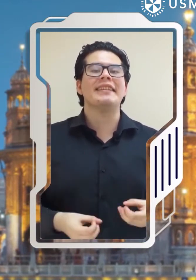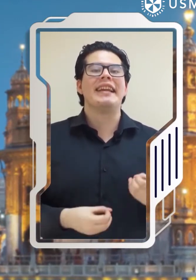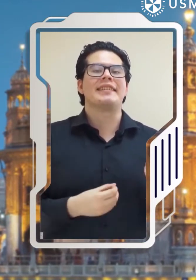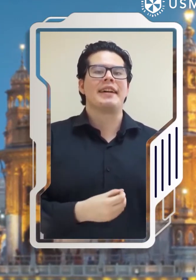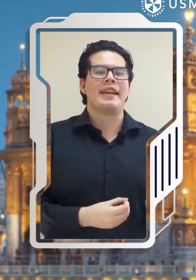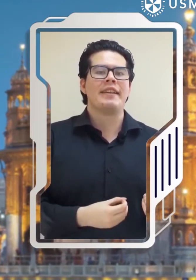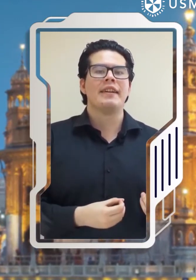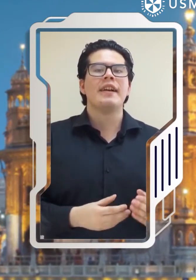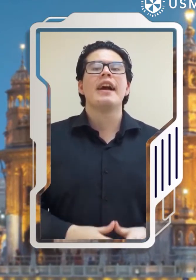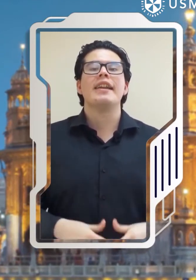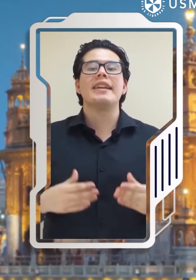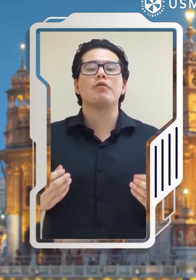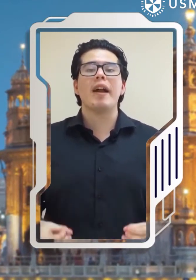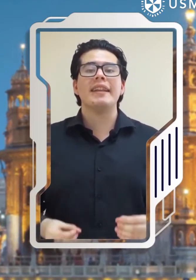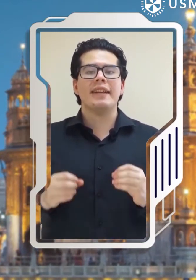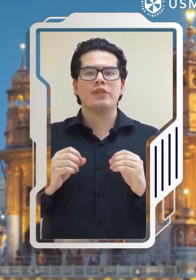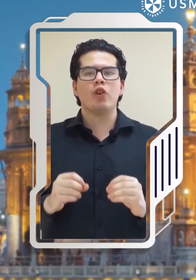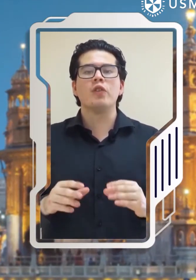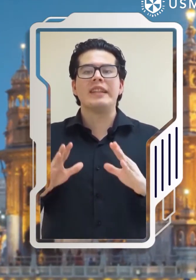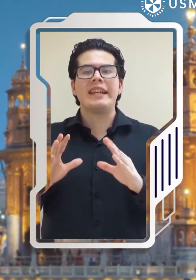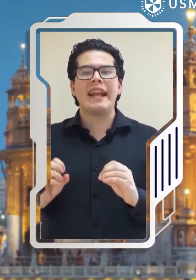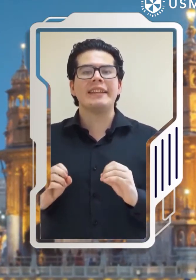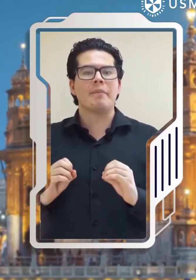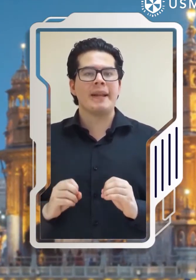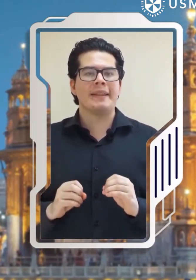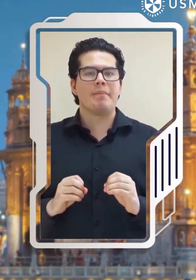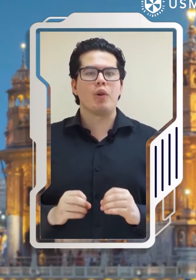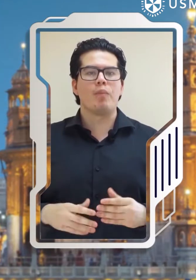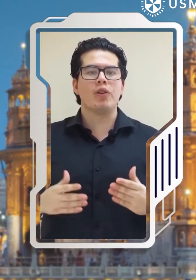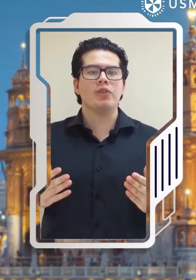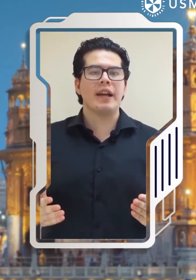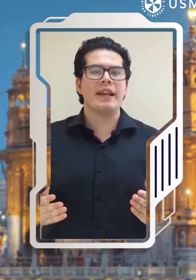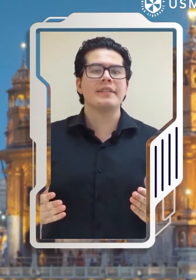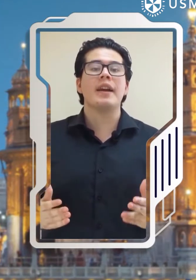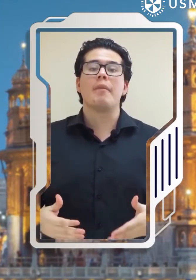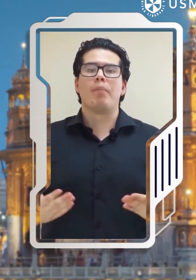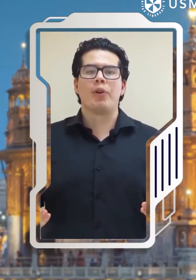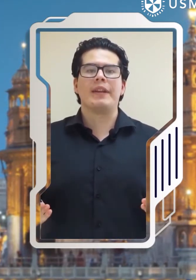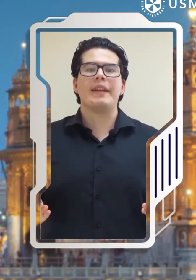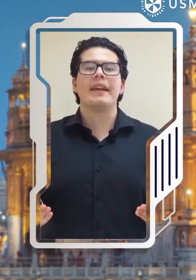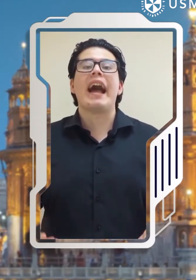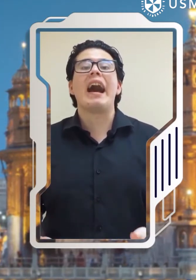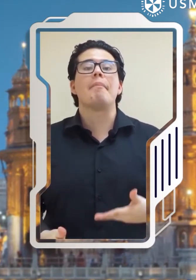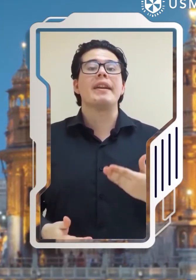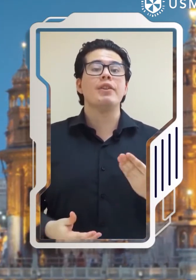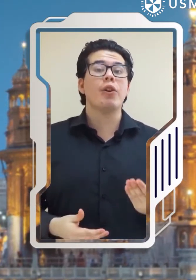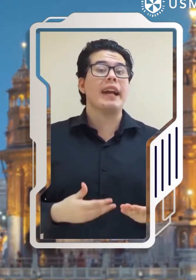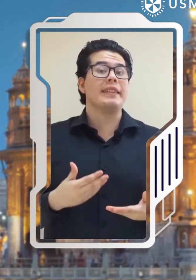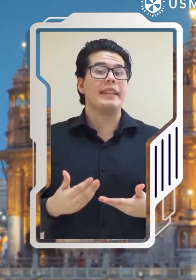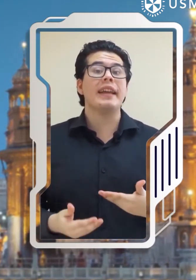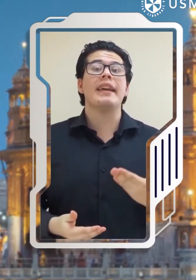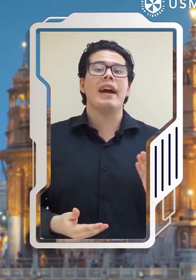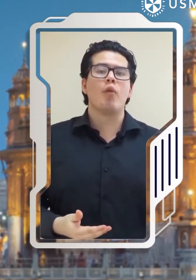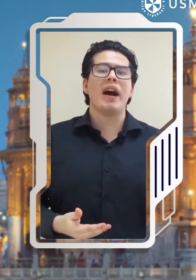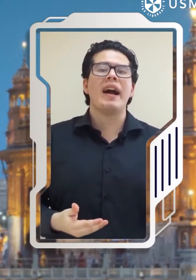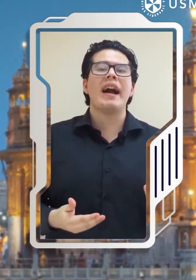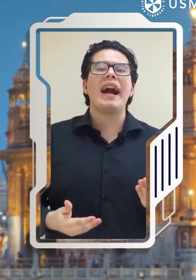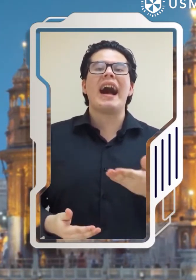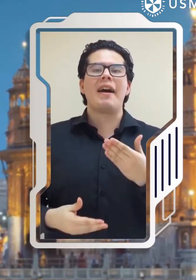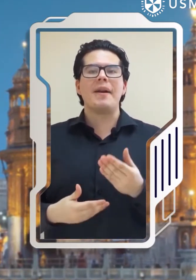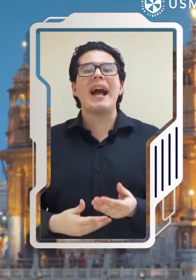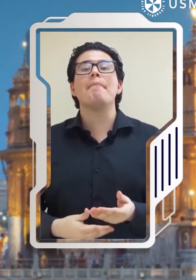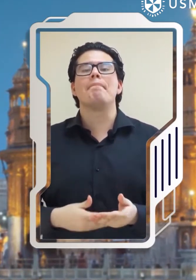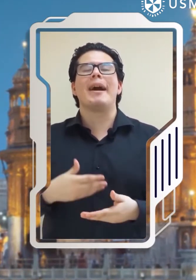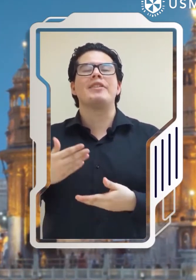cantidad de la sal Las cuales son directamente proporcionales porque a mayor cantidad de agua